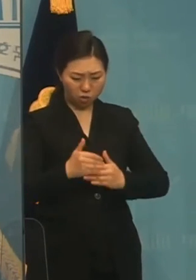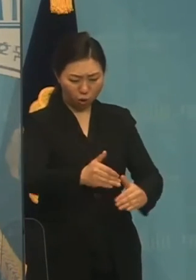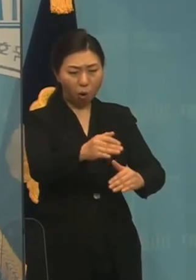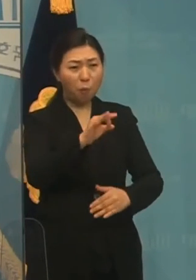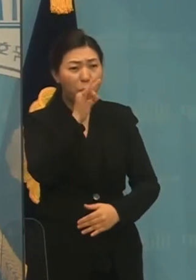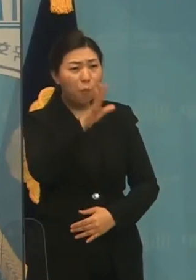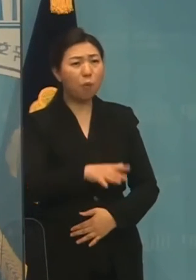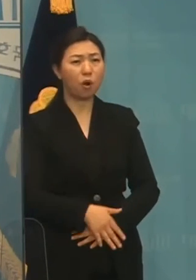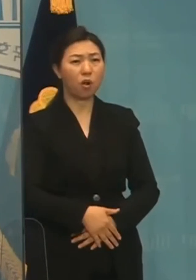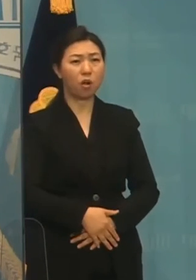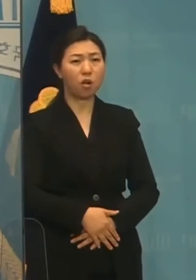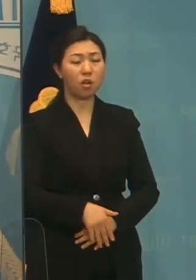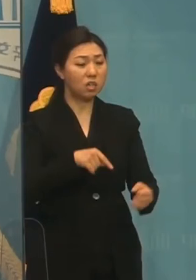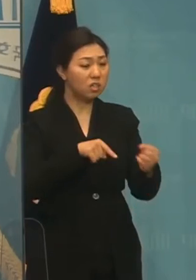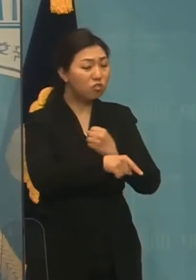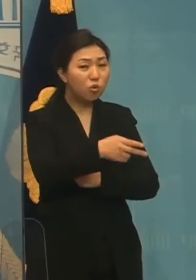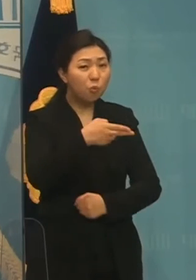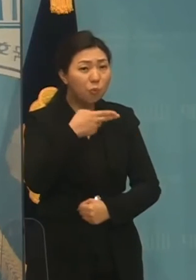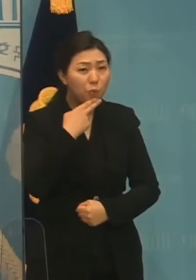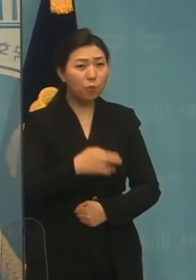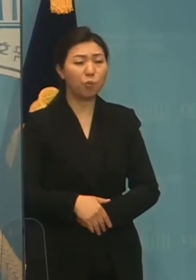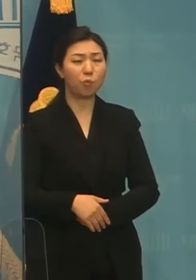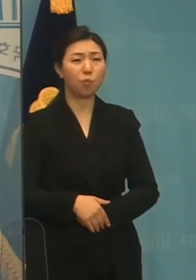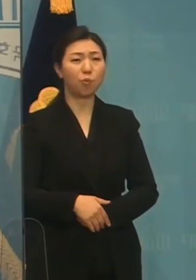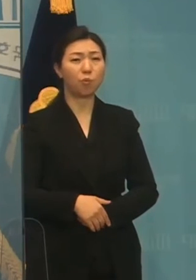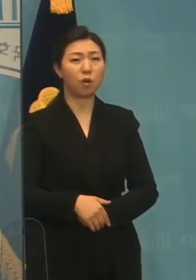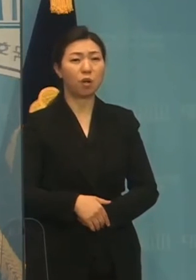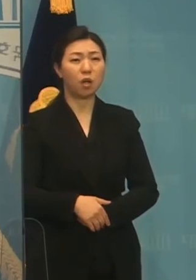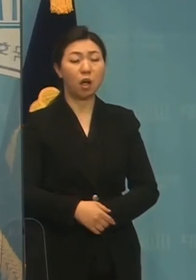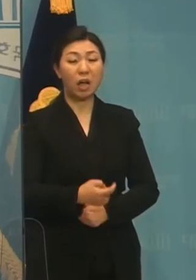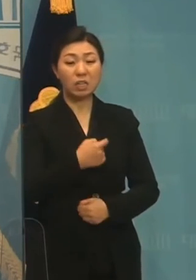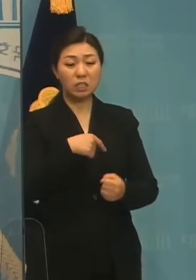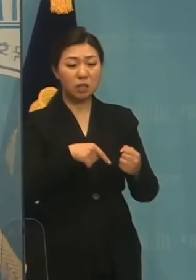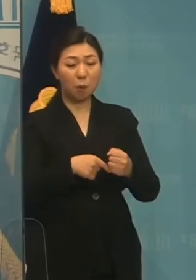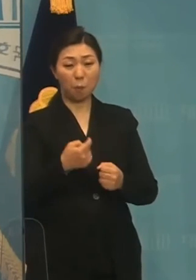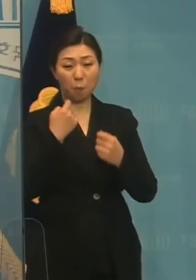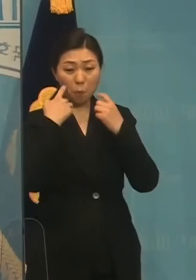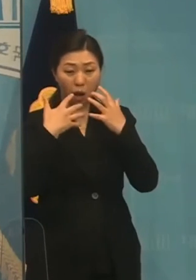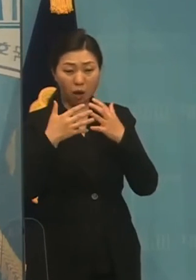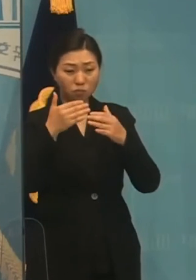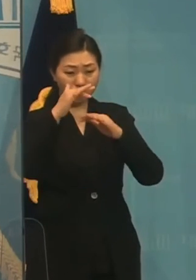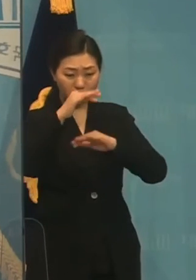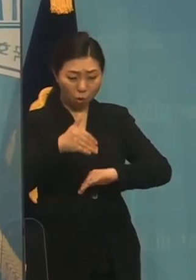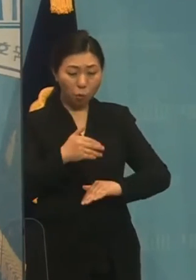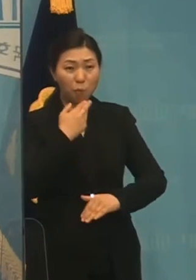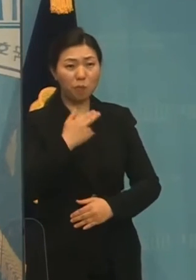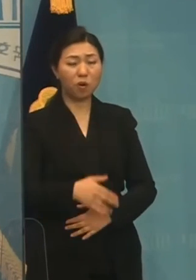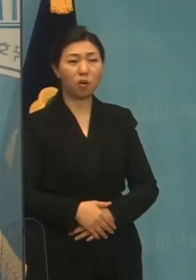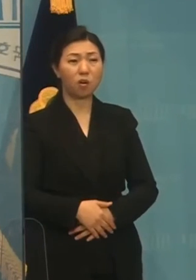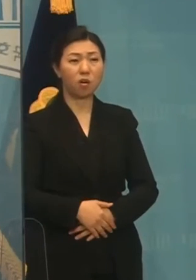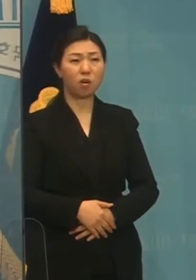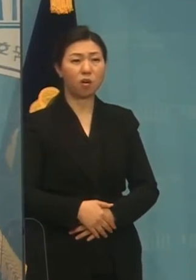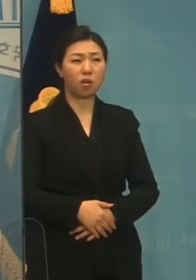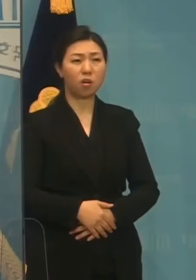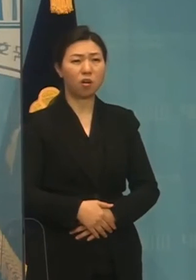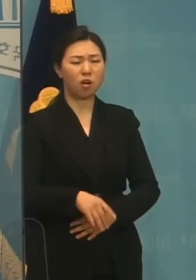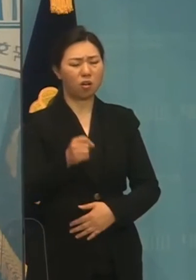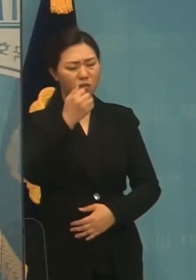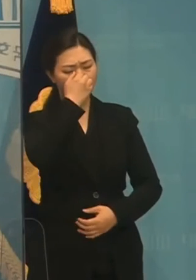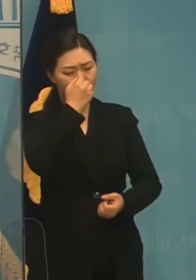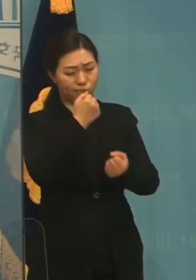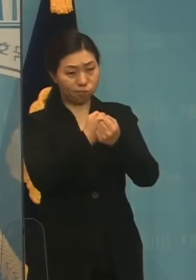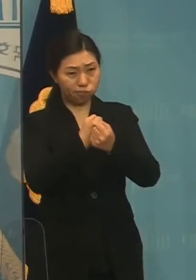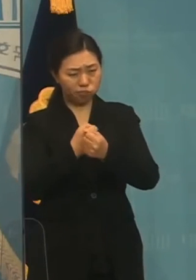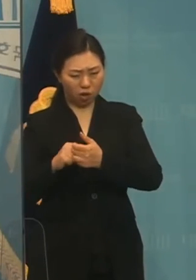정당성도 없습니다. 해도 해도 넘어간다는 막장공헌을 거대한가의 힘으로 밀어붙이겠다고